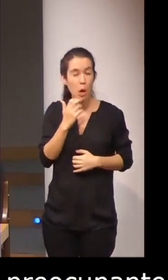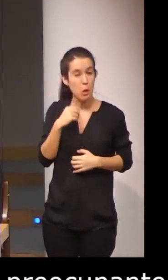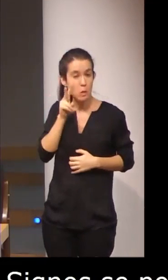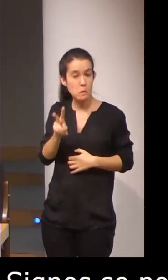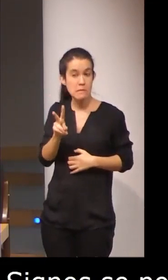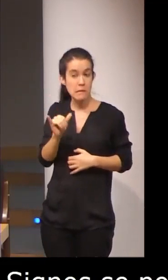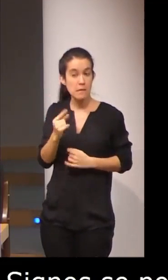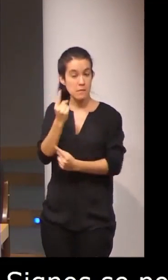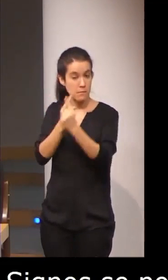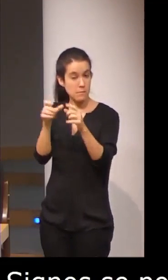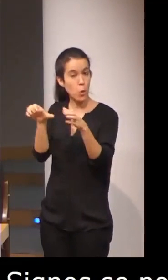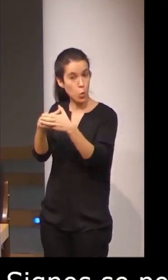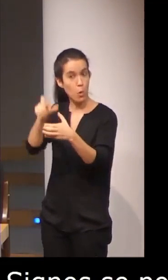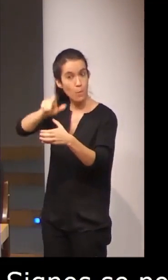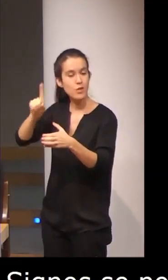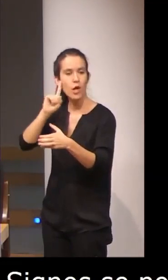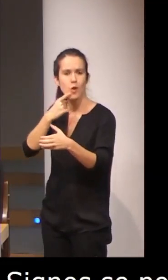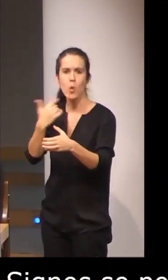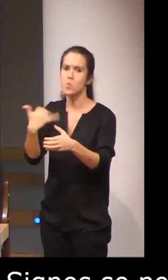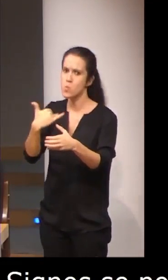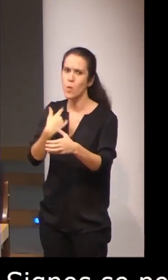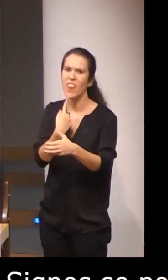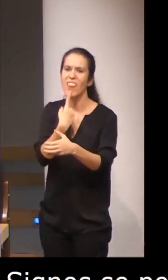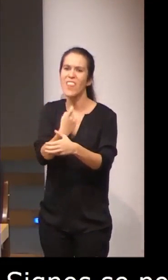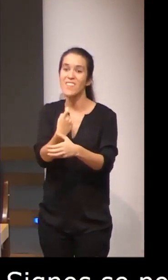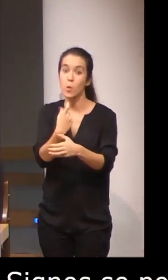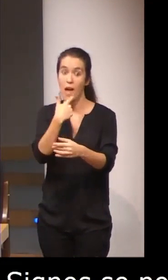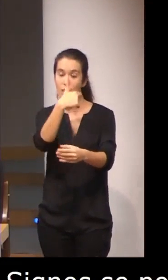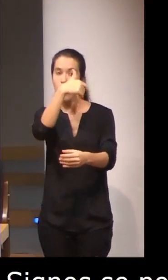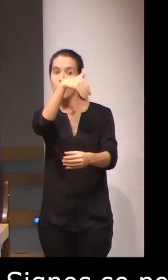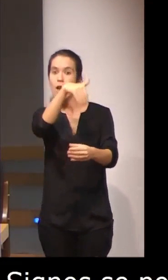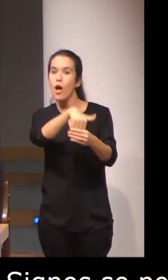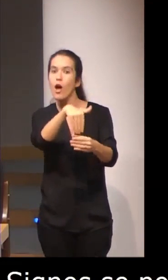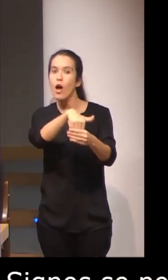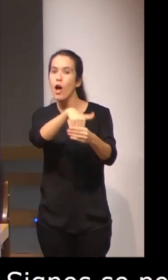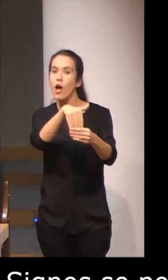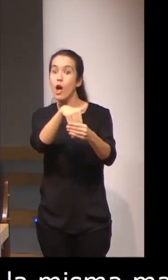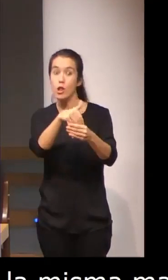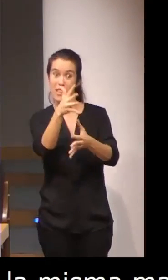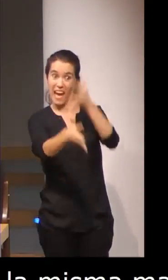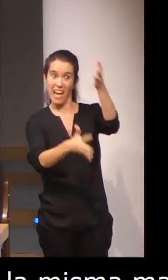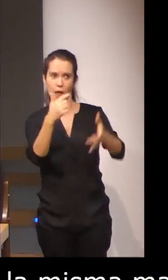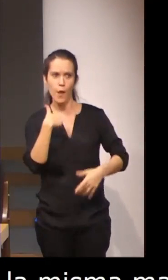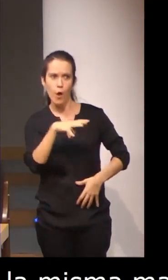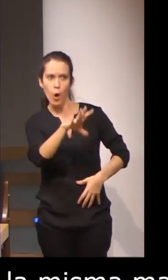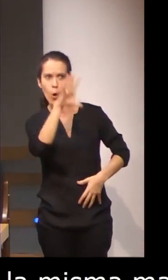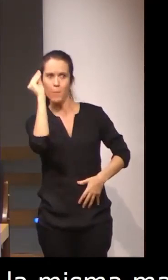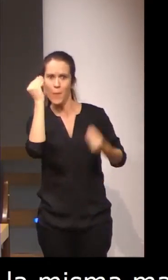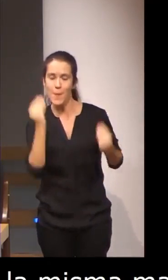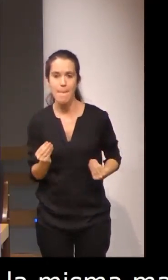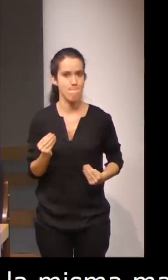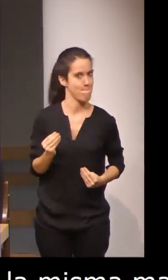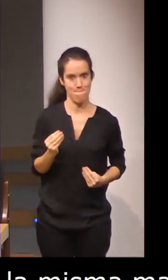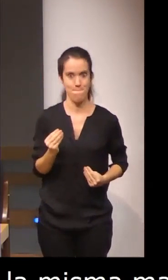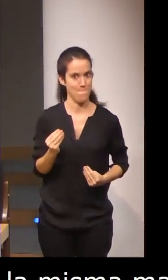un grupo de personas sordas que tenían dificultades para comprender los contenidos asignados. Y eso era debido y